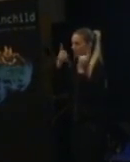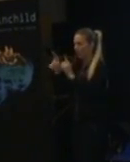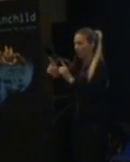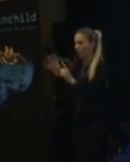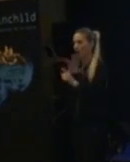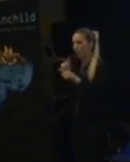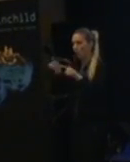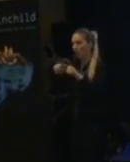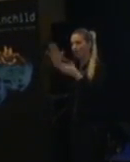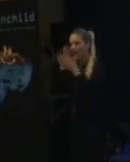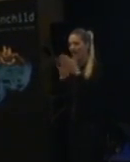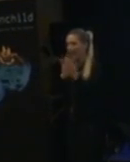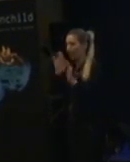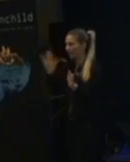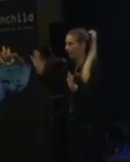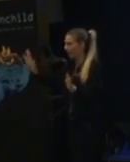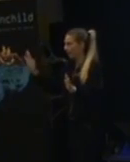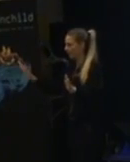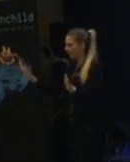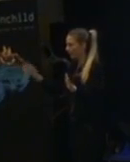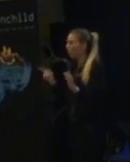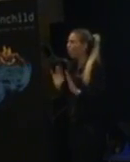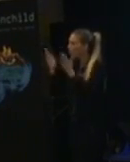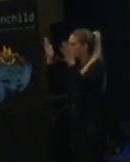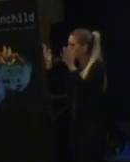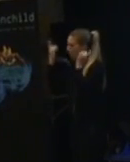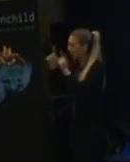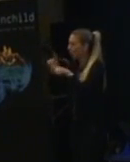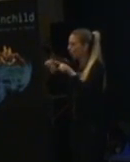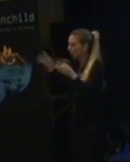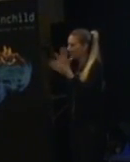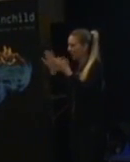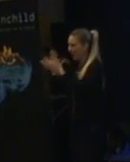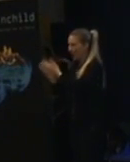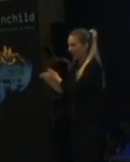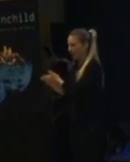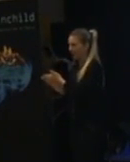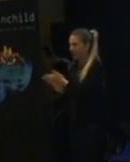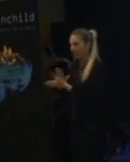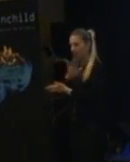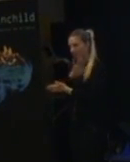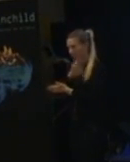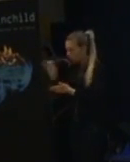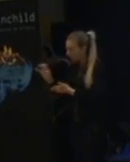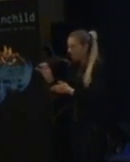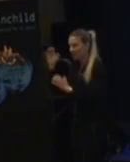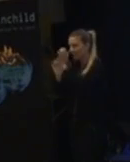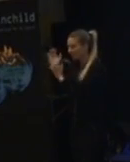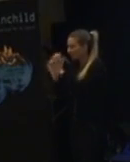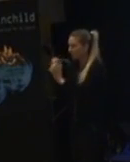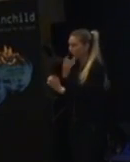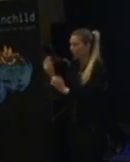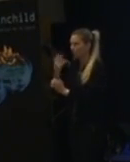färger. Att de upplever människor som olika färger. De kan uppleva siffror och bokstäver i olika färger. Så att ser de